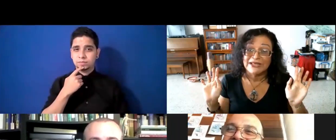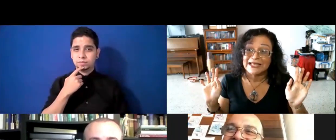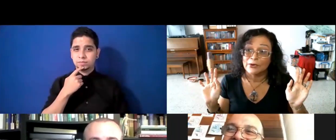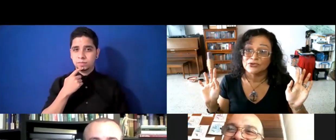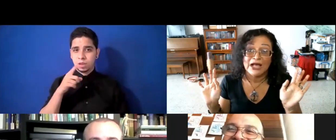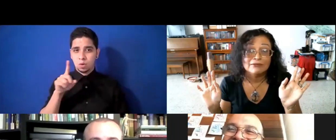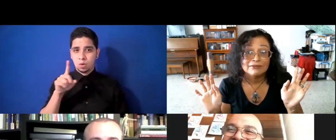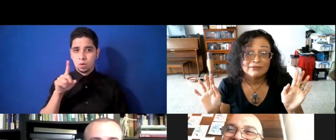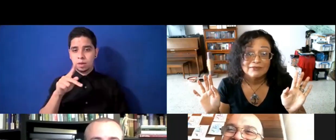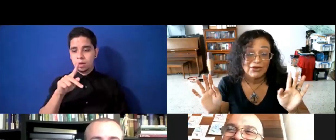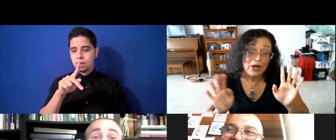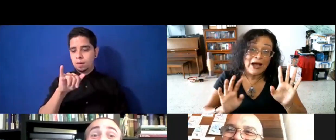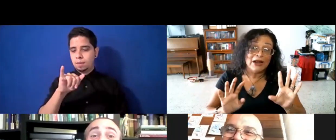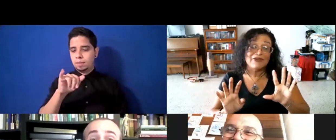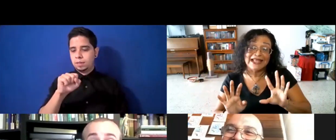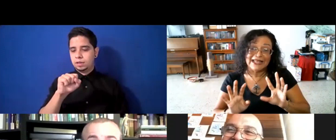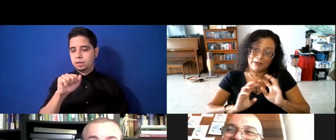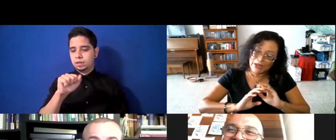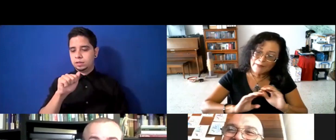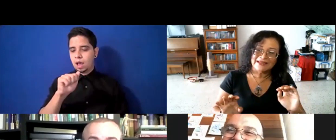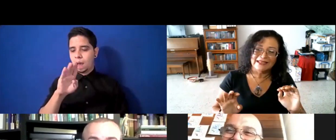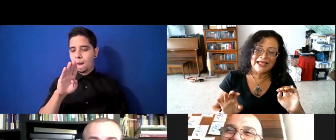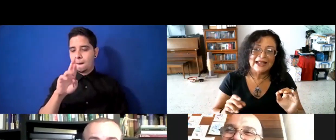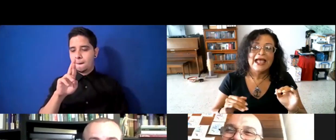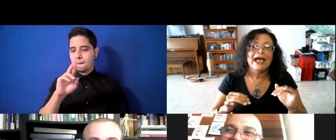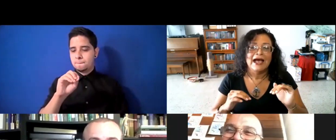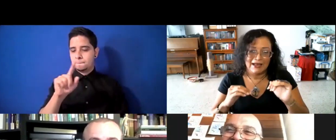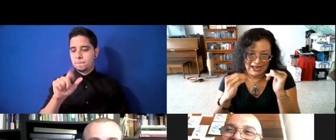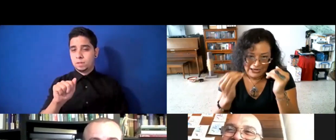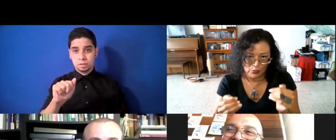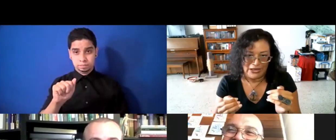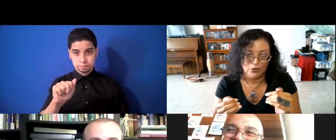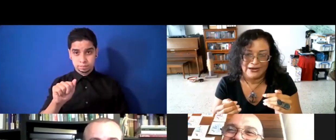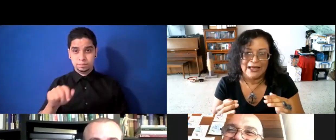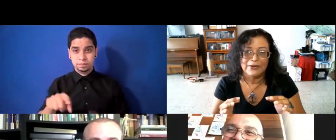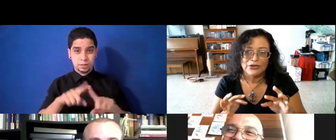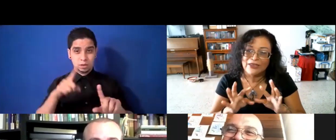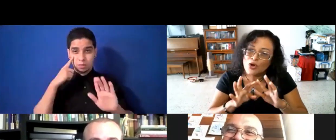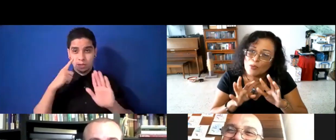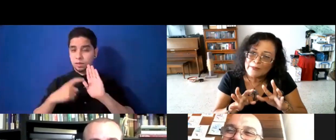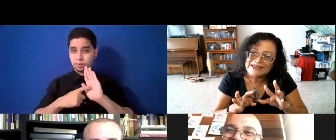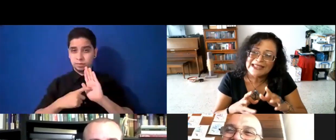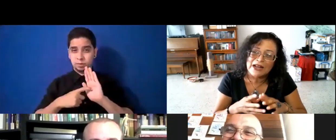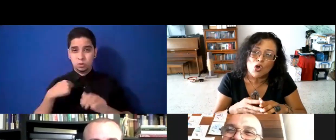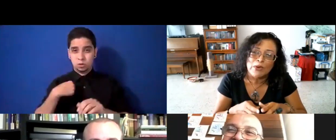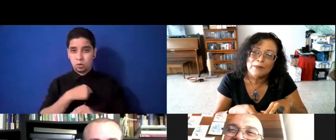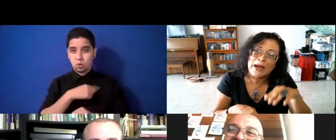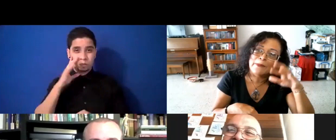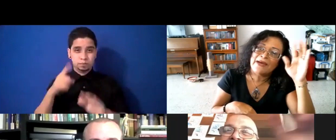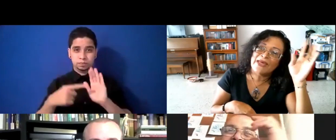tiza rosa. Pero ahora fíjate que voy a presentar, bueno, ¿verdad? Pero ya yo lo voy a presentar como el papá